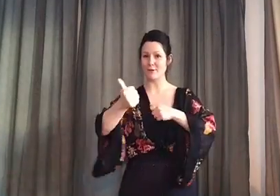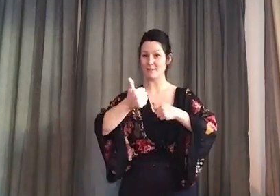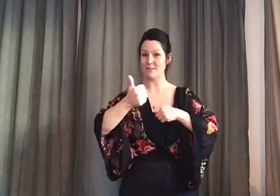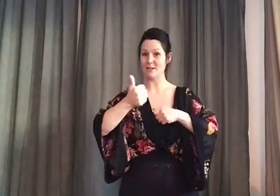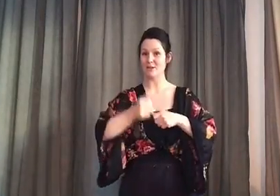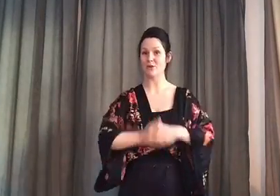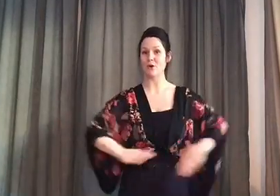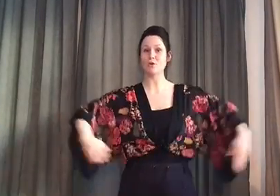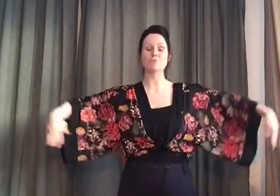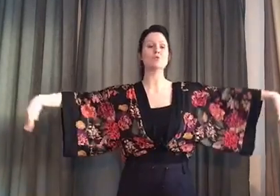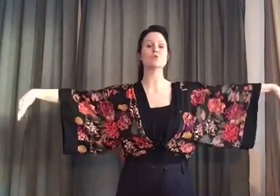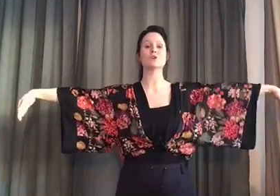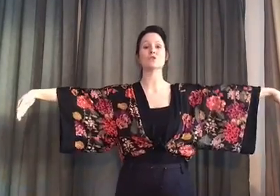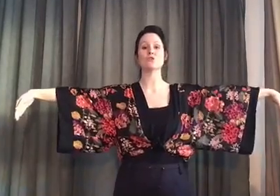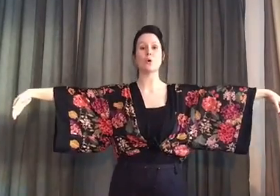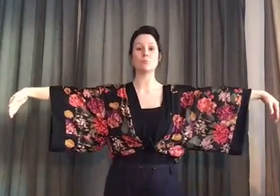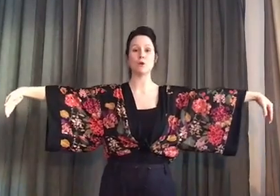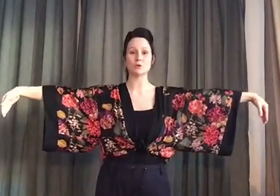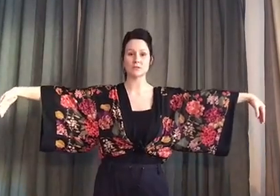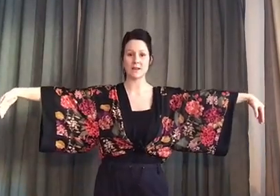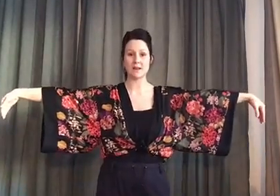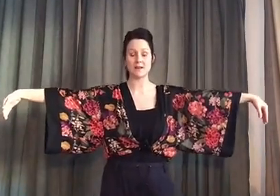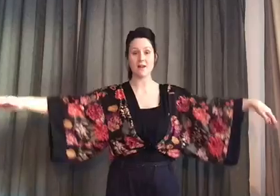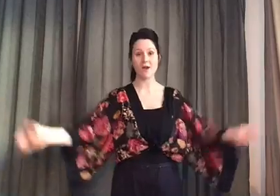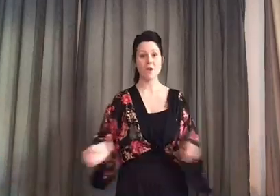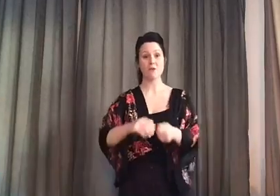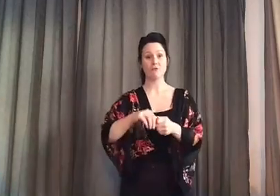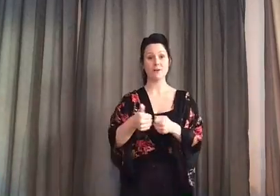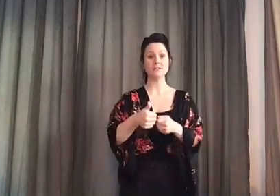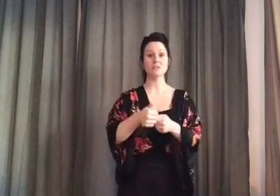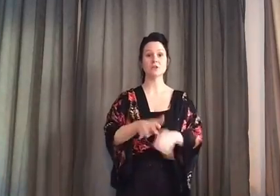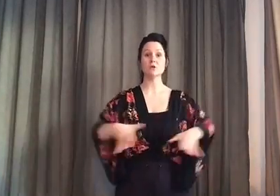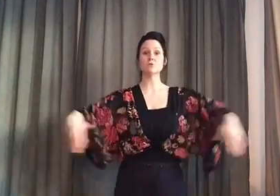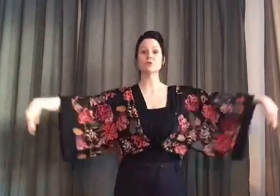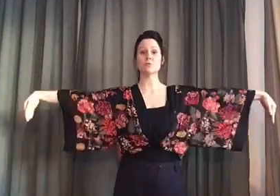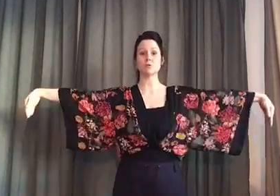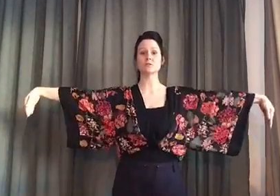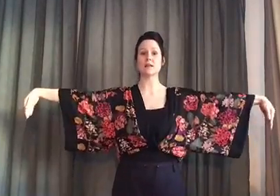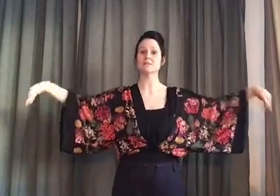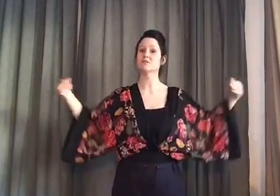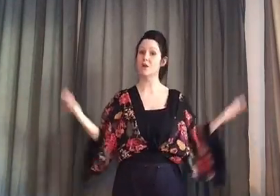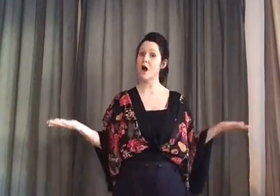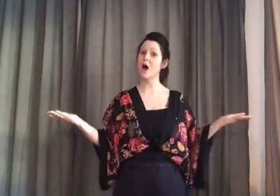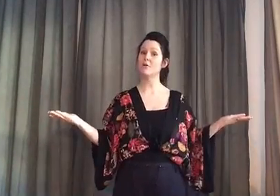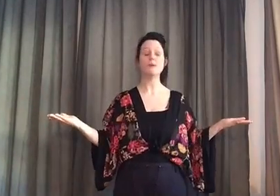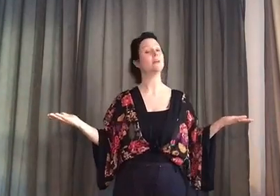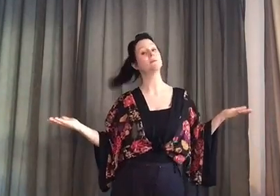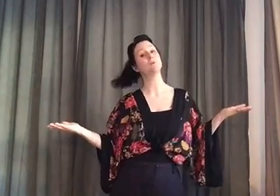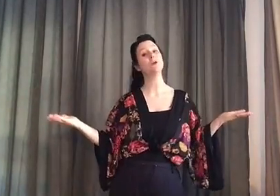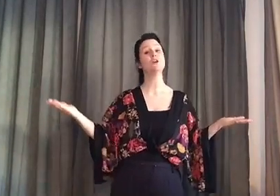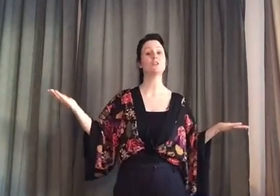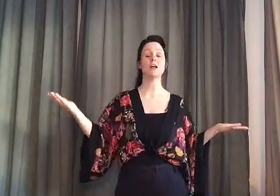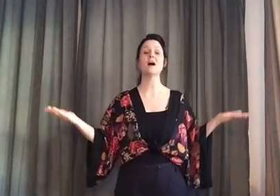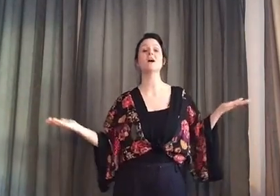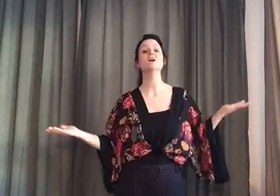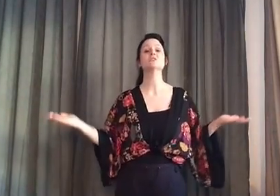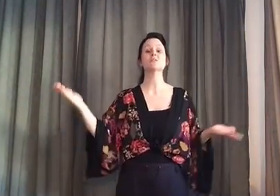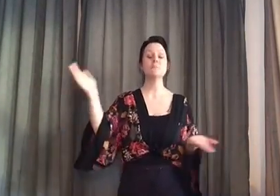fidget toy mot en roblox skin. Fidget toy mot en roblox skin. Ska vi byta? Ska vi